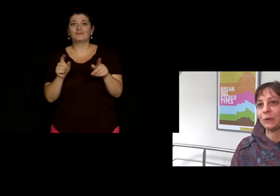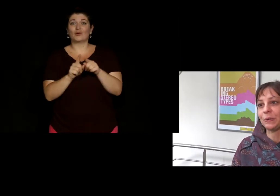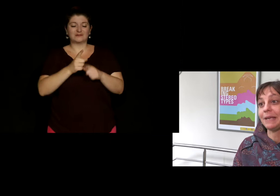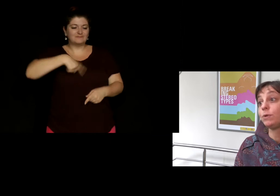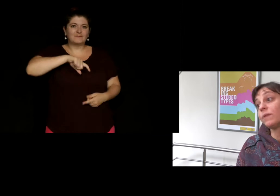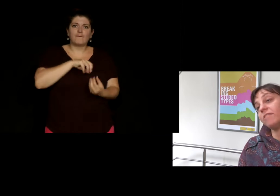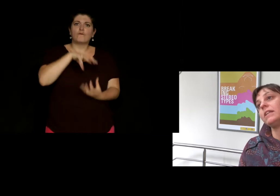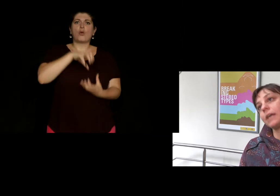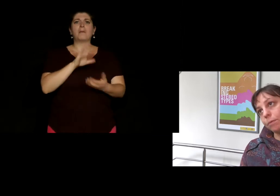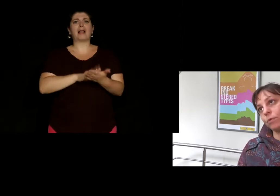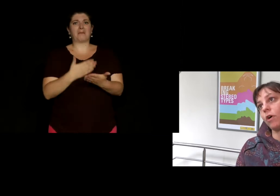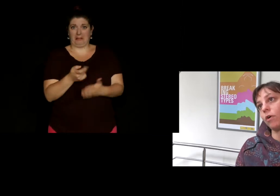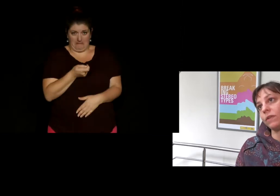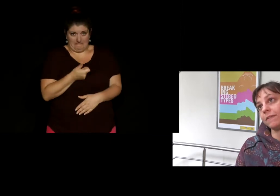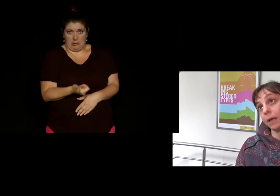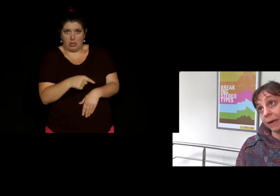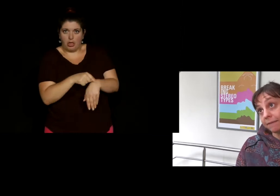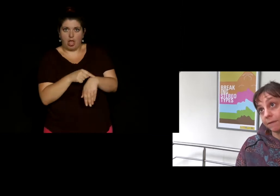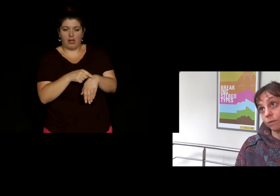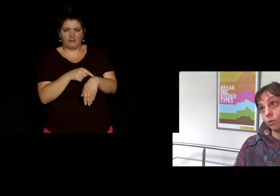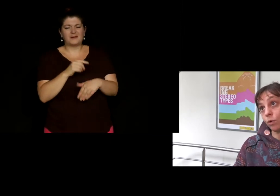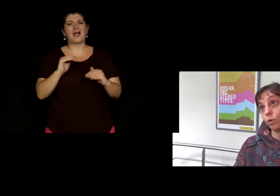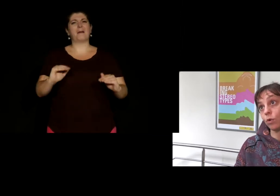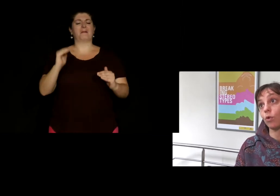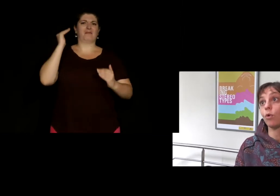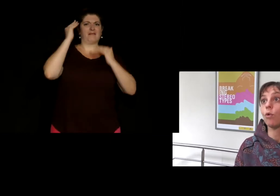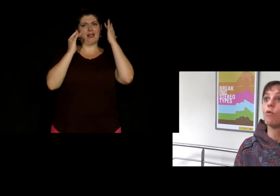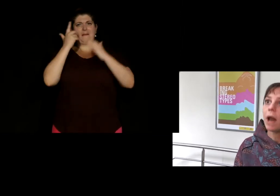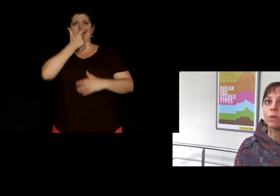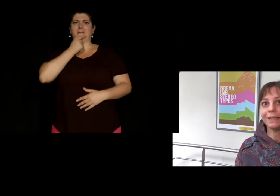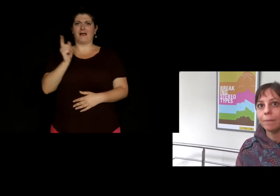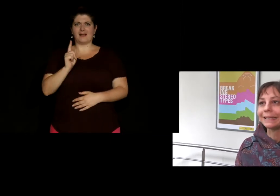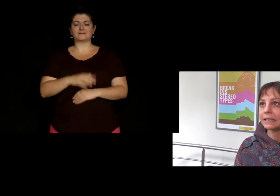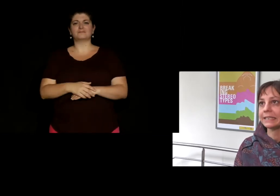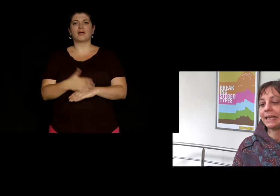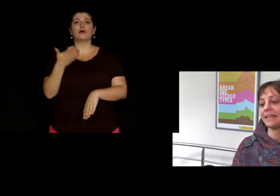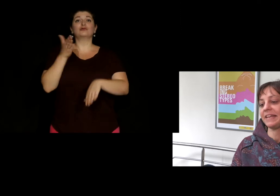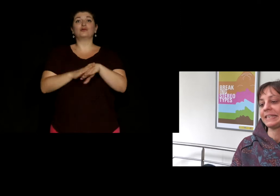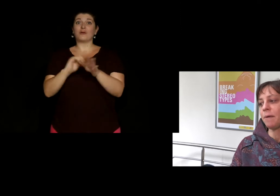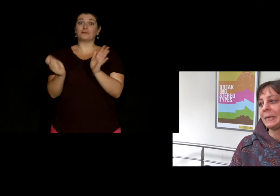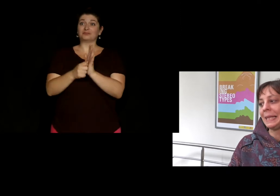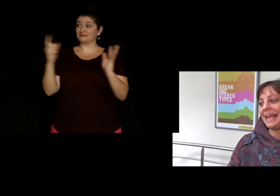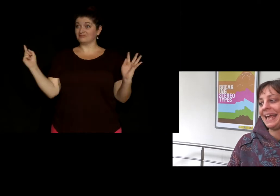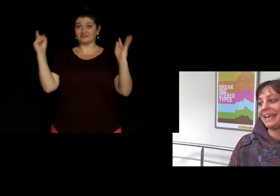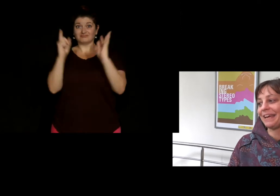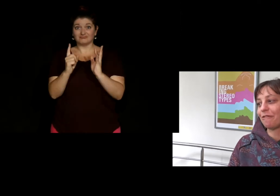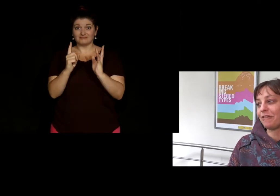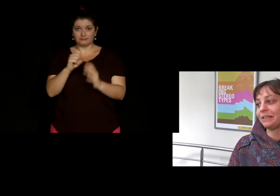et puis on avait très peu d'heures d'interprète donc voilà, on n'était pas très à l'aise avec ça et en fait